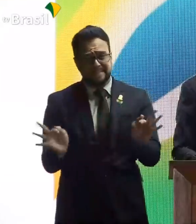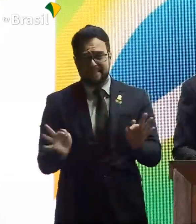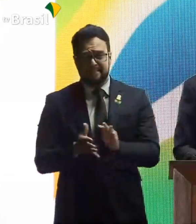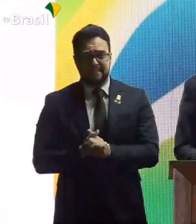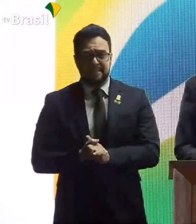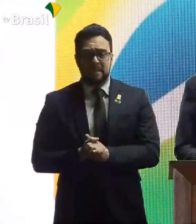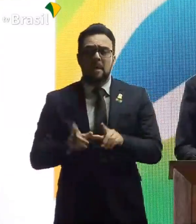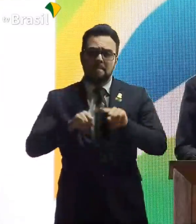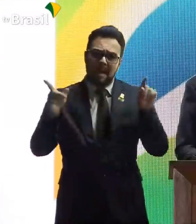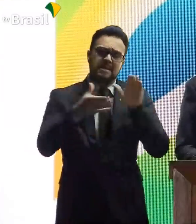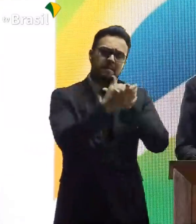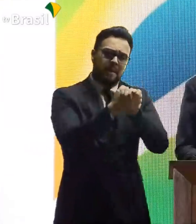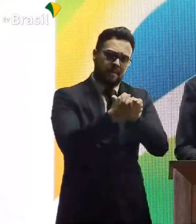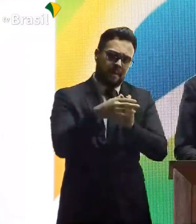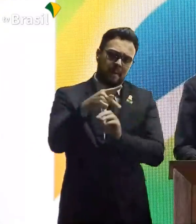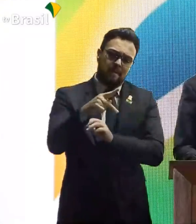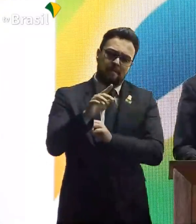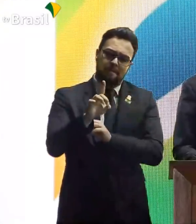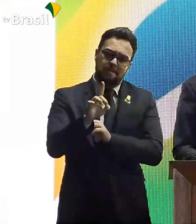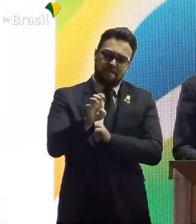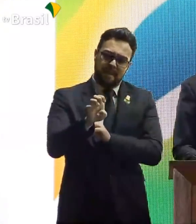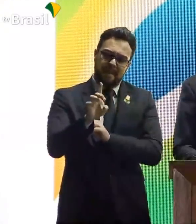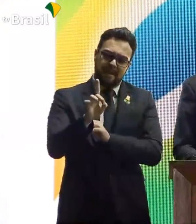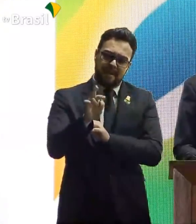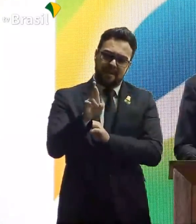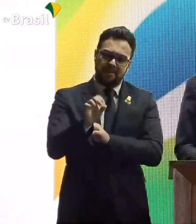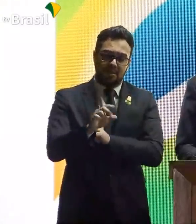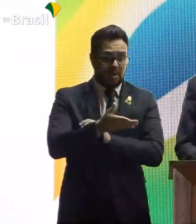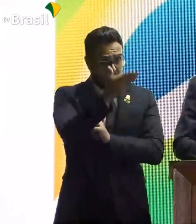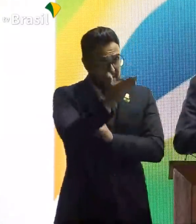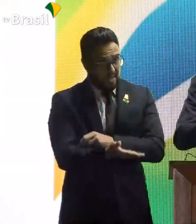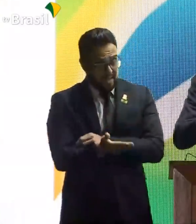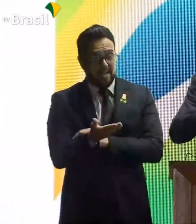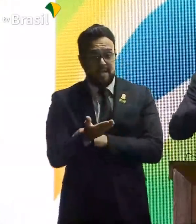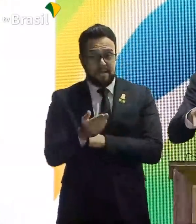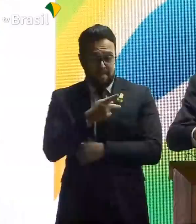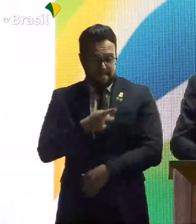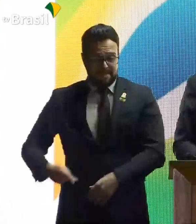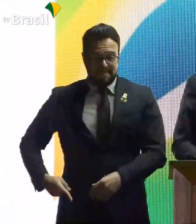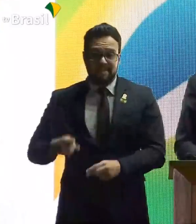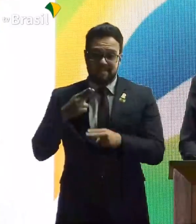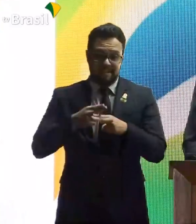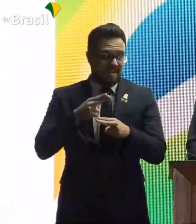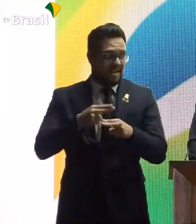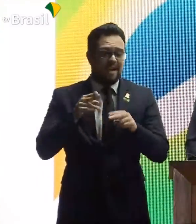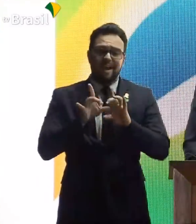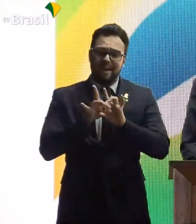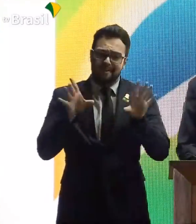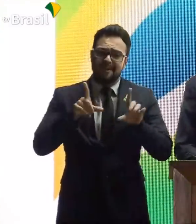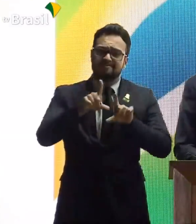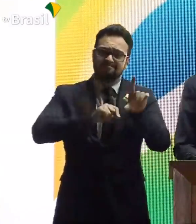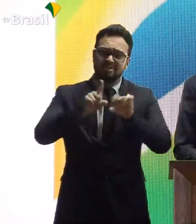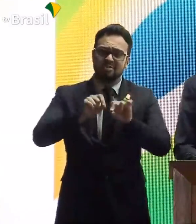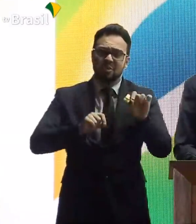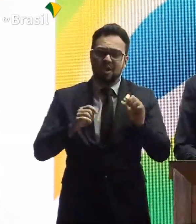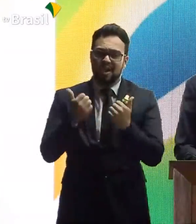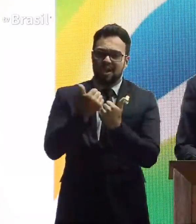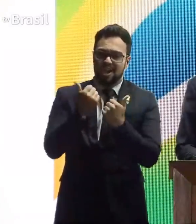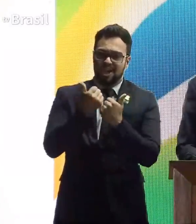Mas, para parabenizar o Pedro aqui, que ele é o presidente da Caixa, teve liberdade de escolher seus diretores,